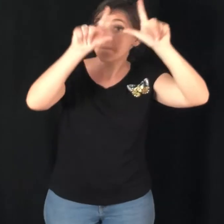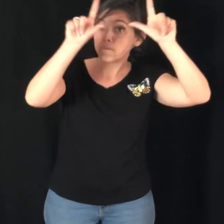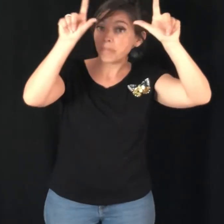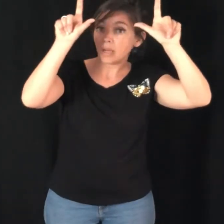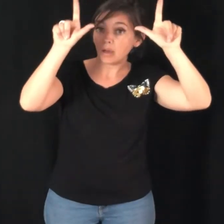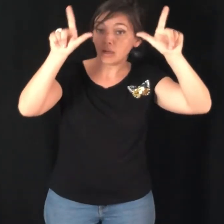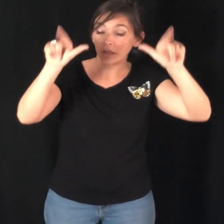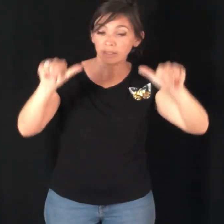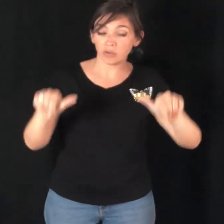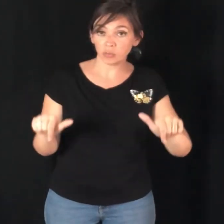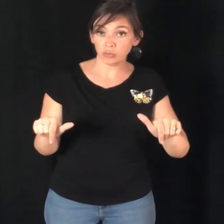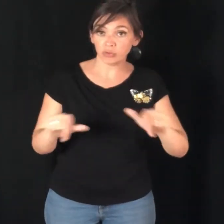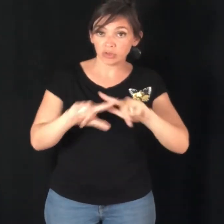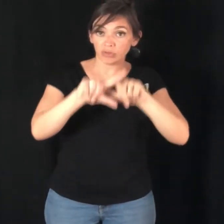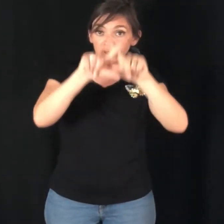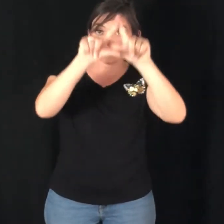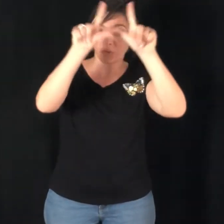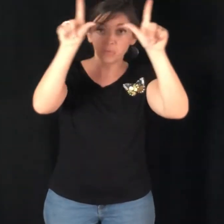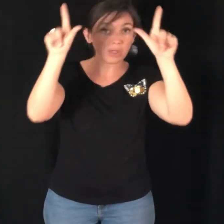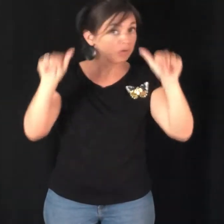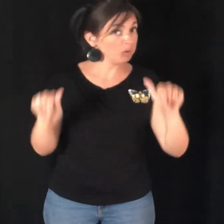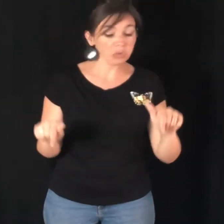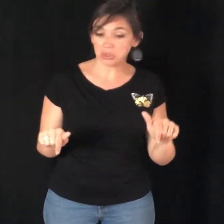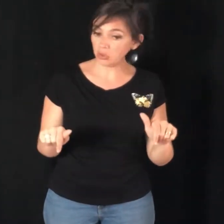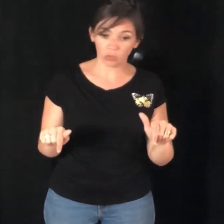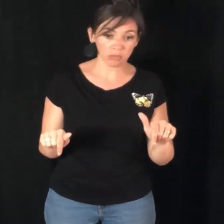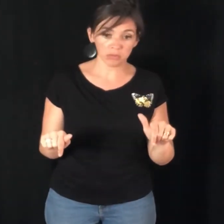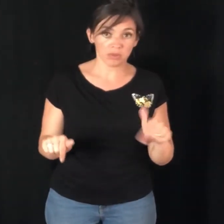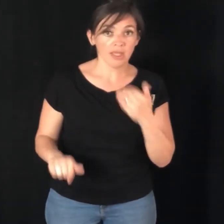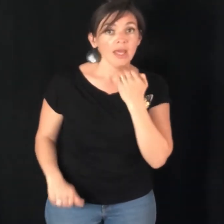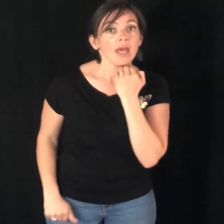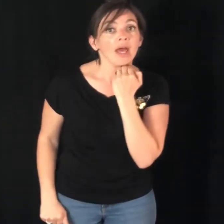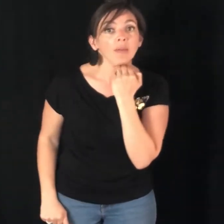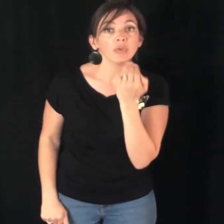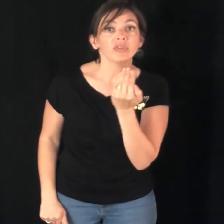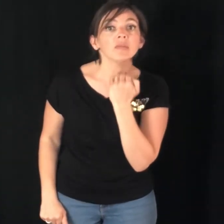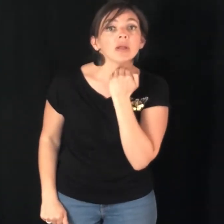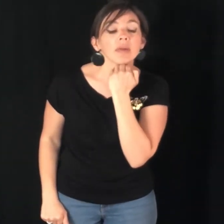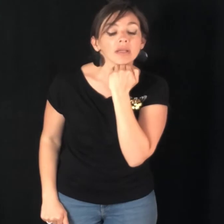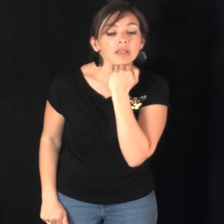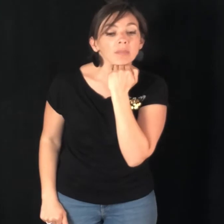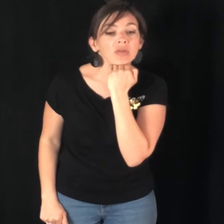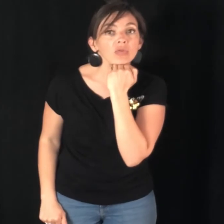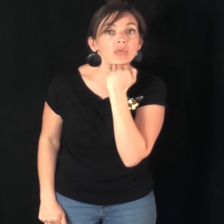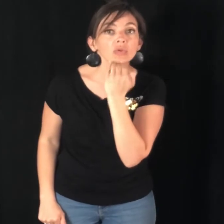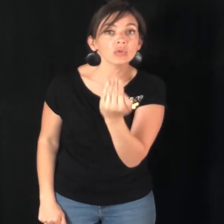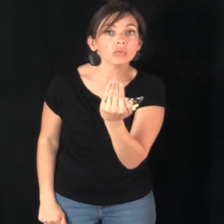Pas là. Index pouce. fait une espèce de rectangle. Et on dit non. Impossible. main qui passe sous le menton.